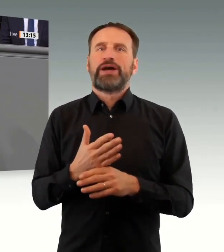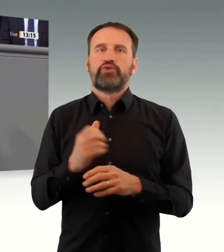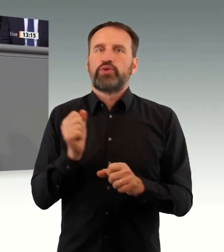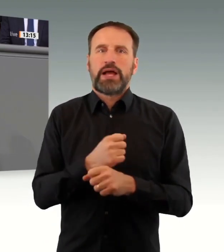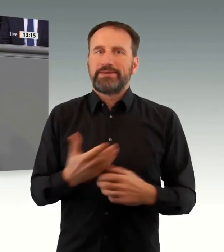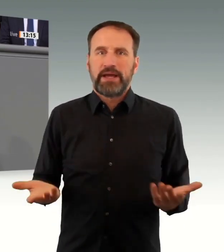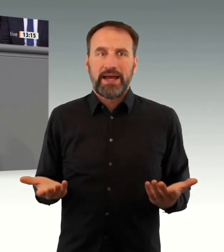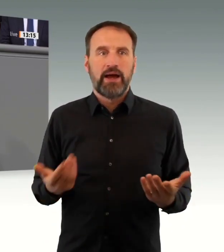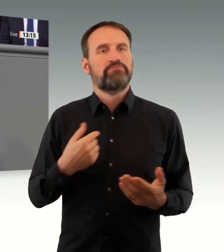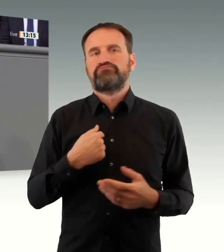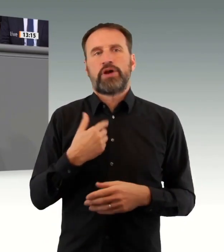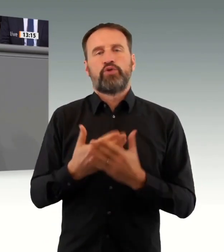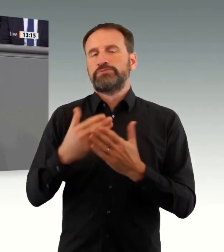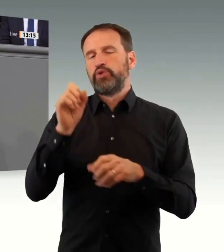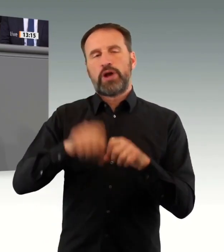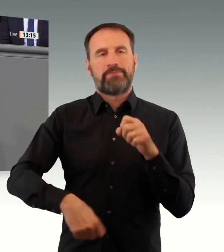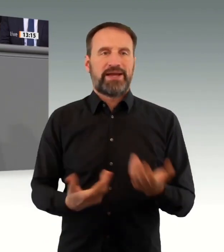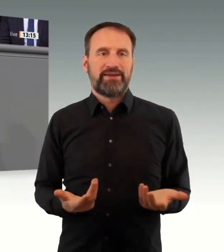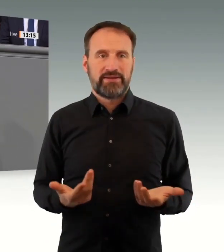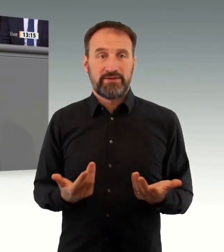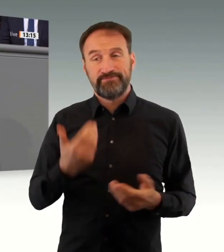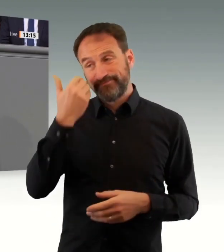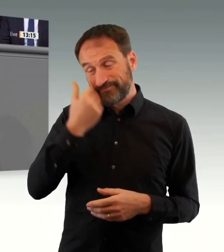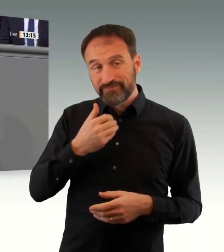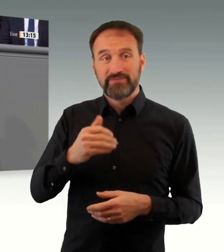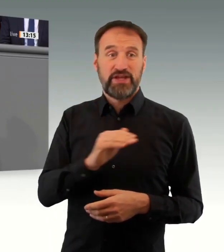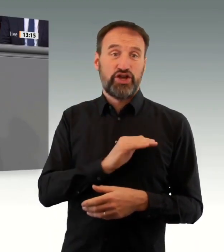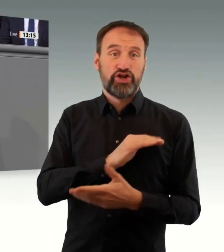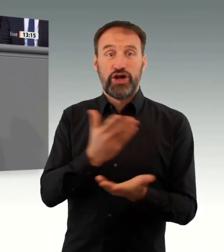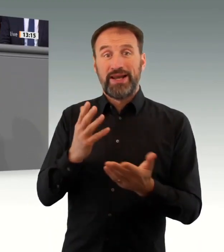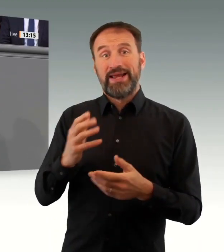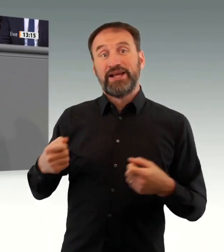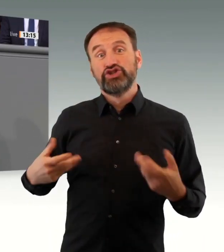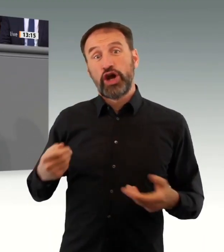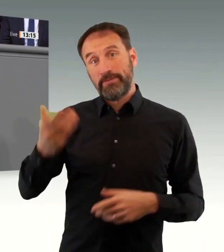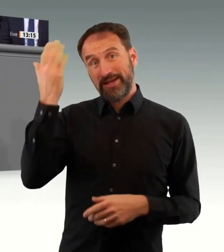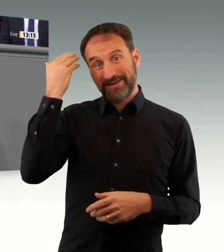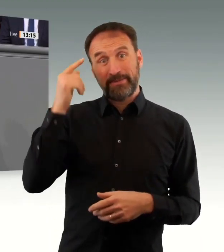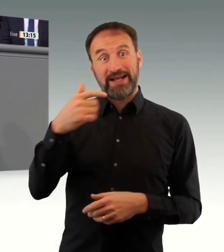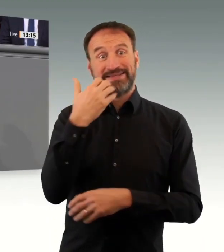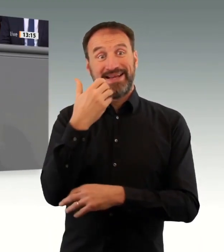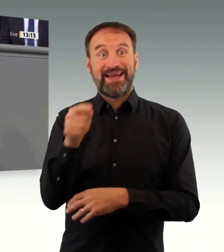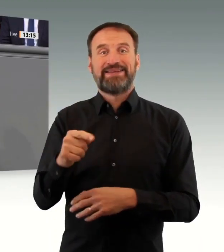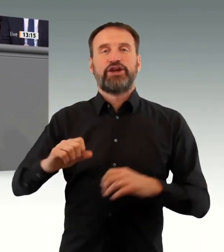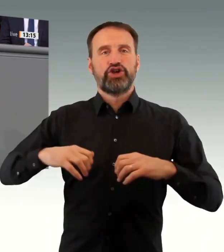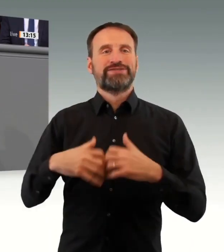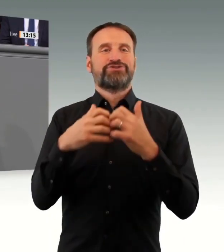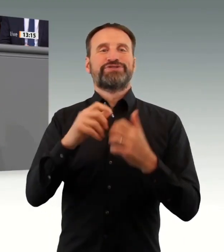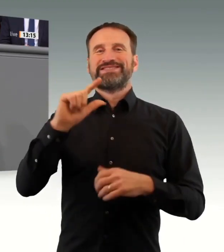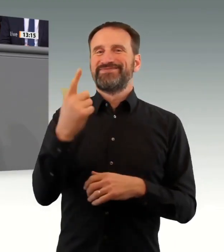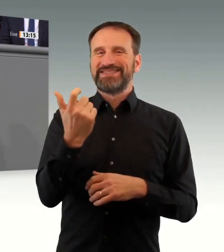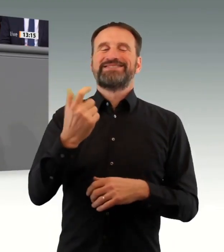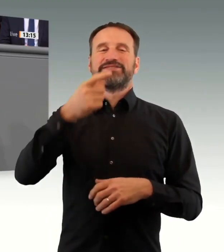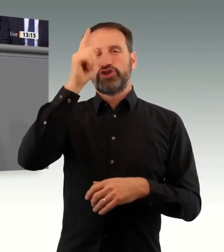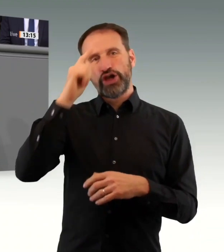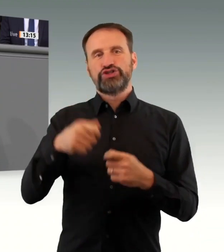Sie in Abtreibungsfragen My Body, My Choice propagieren, begründen Sie dies mit der Menschenwürde und dem Selbstbestimmungsrecht des Einzelnen. Sie